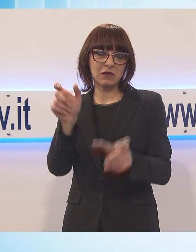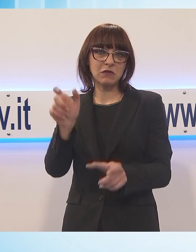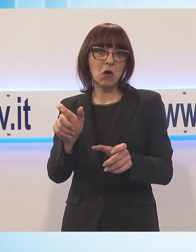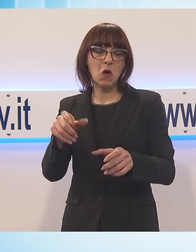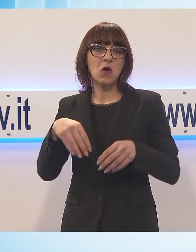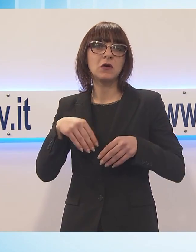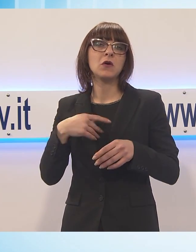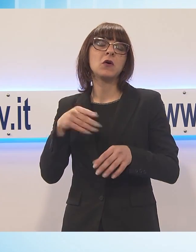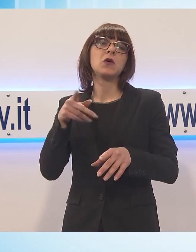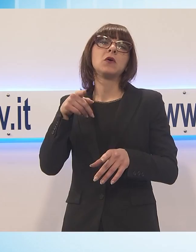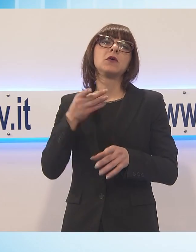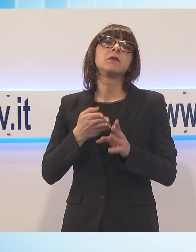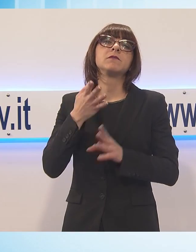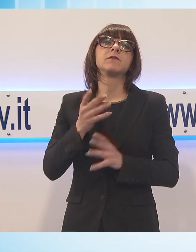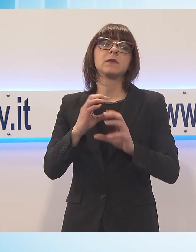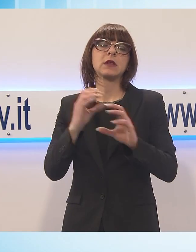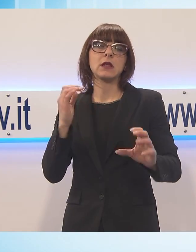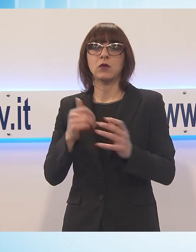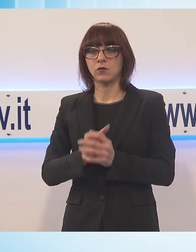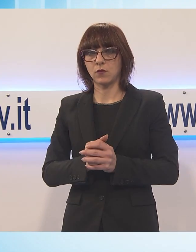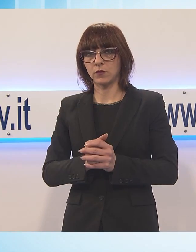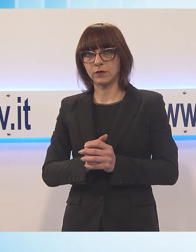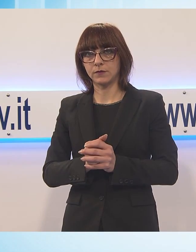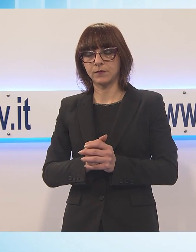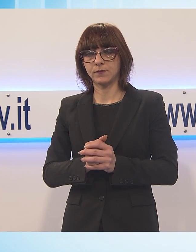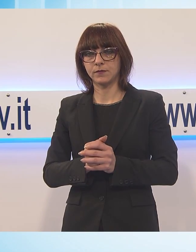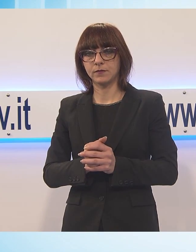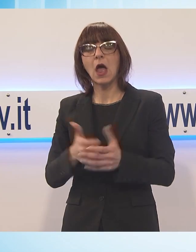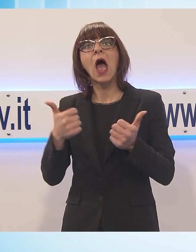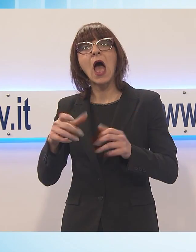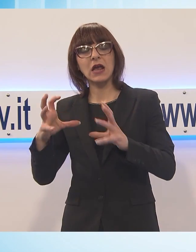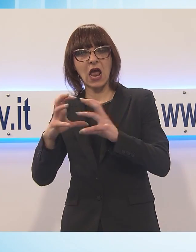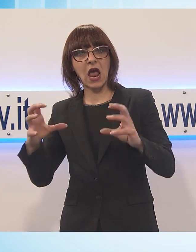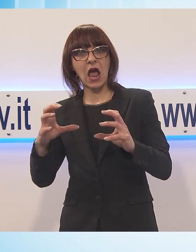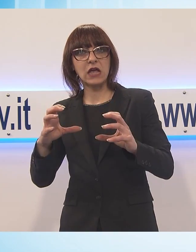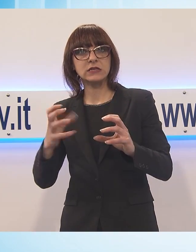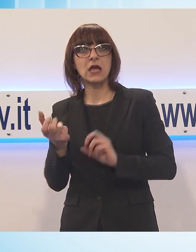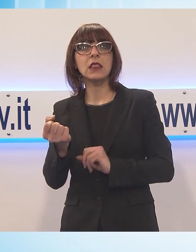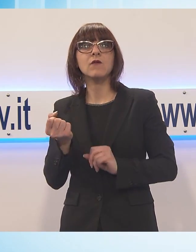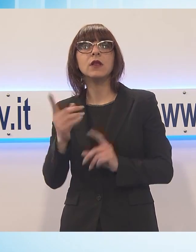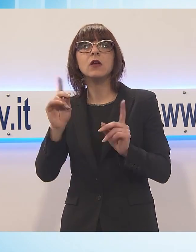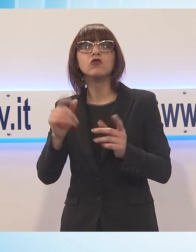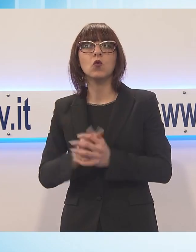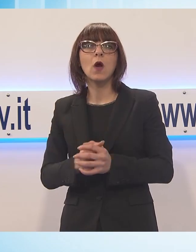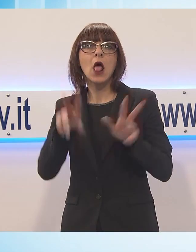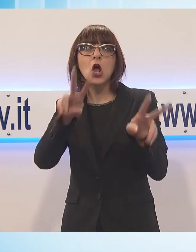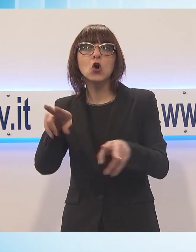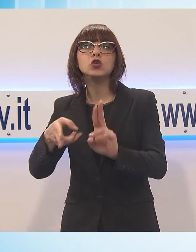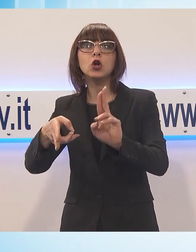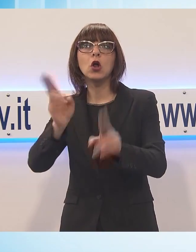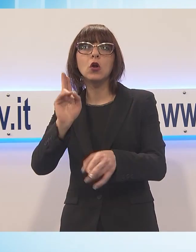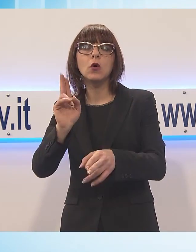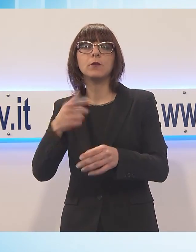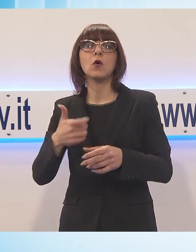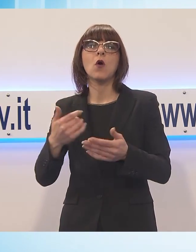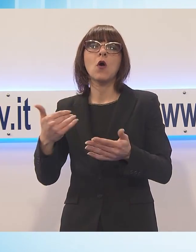vantaggio per l'azienda perché consente un maggiore controllo rispetto al fenomeno dell'evasione